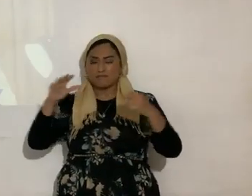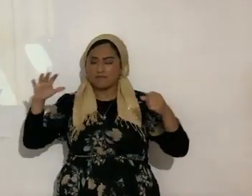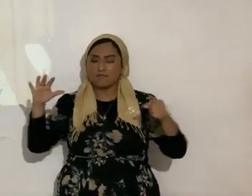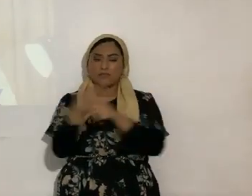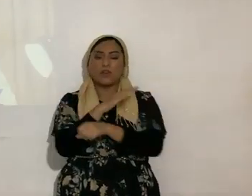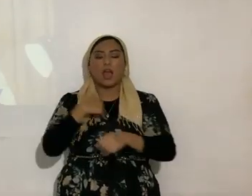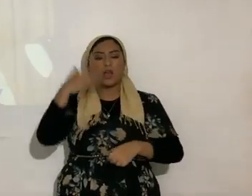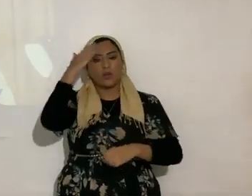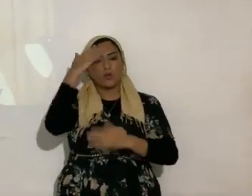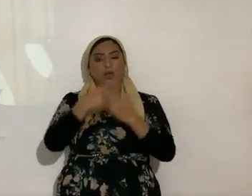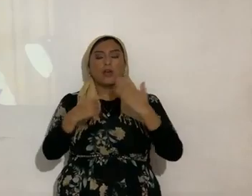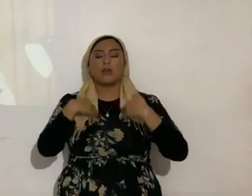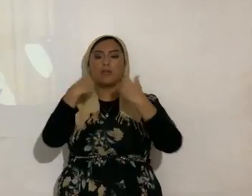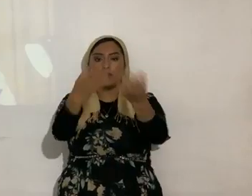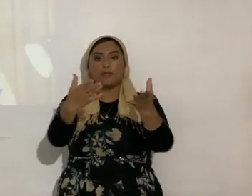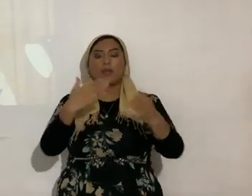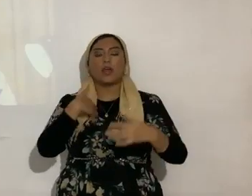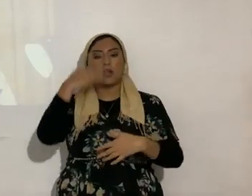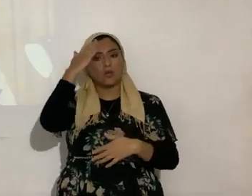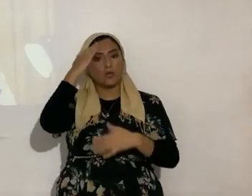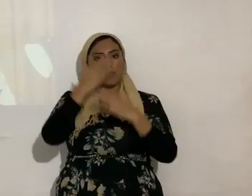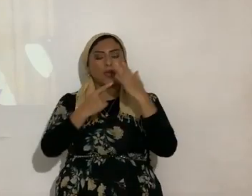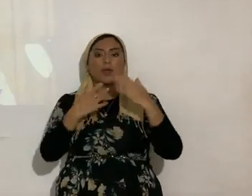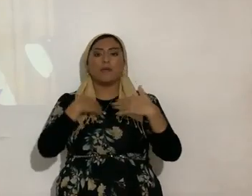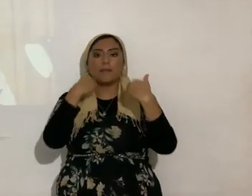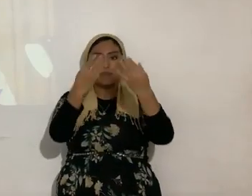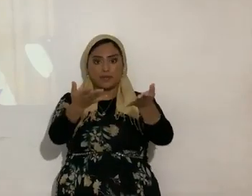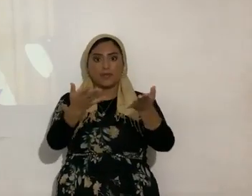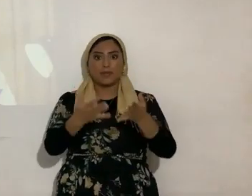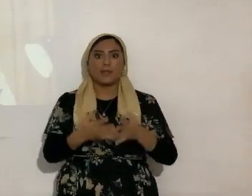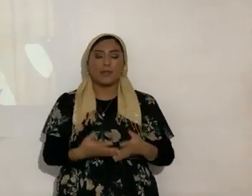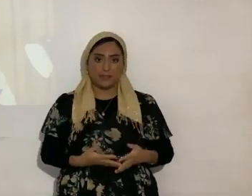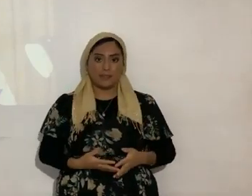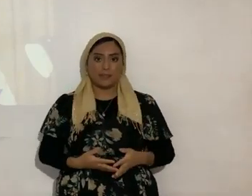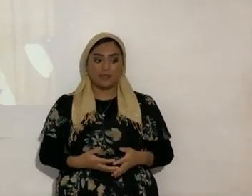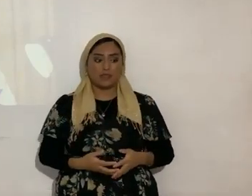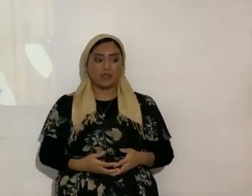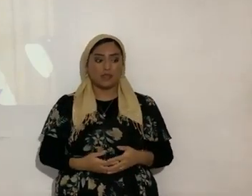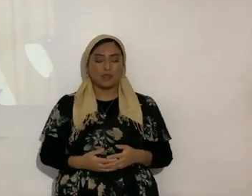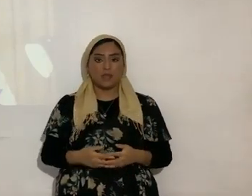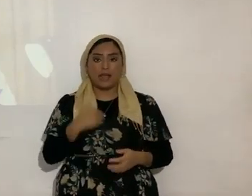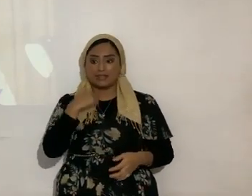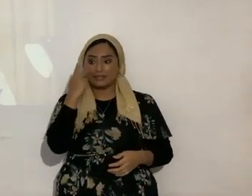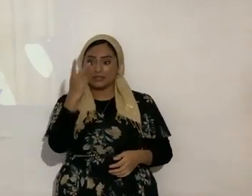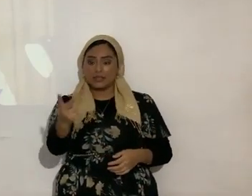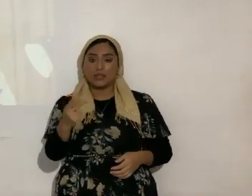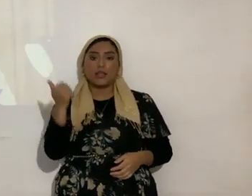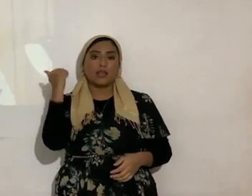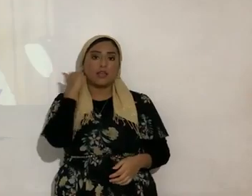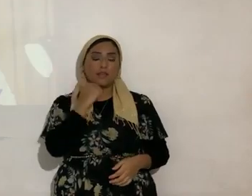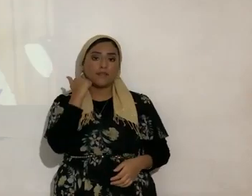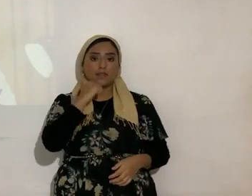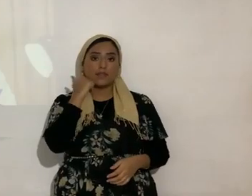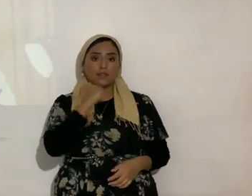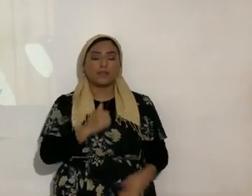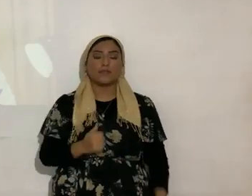que te estoy diciendo sé lo que te estoy diciendo sí, sí lo veo todos los días entonces